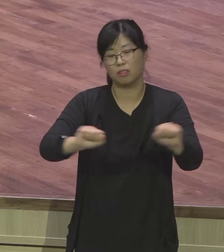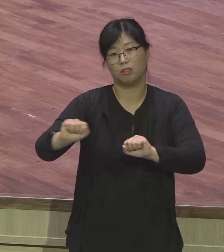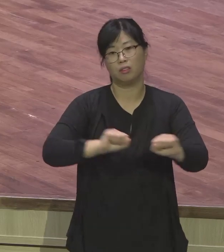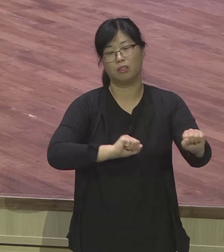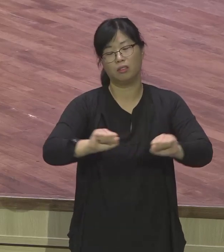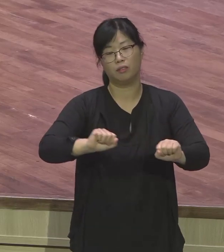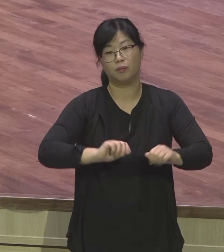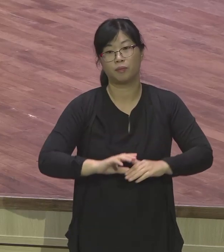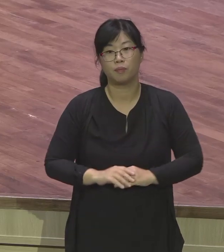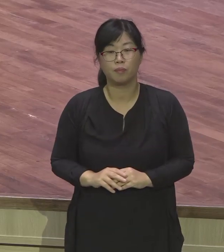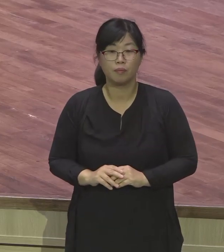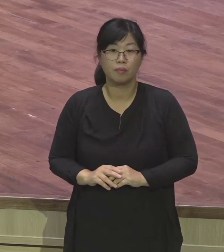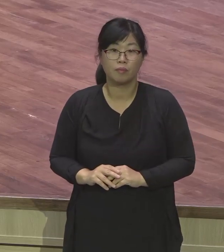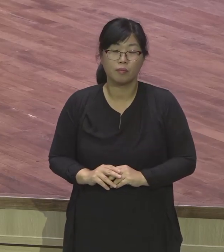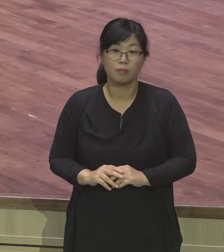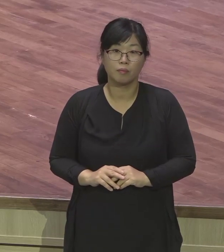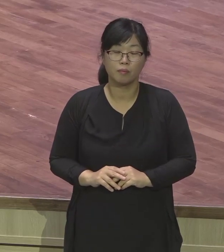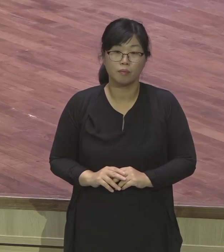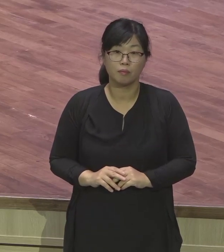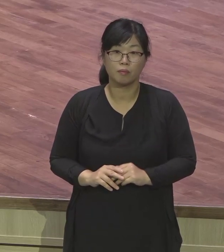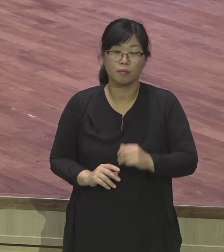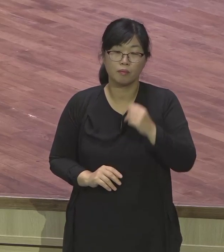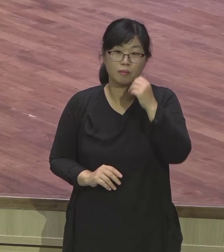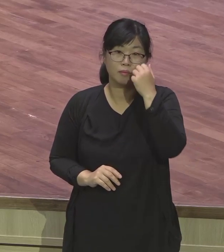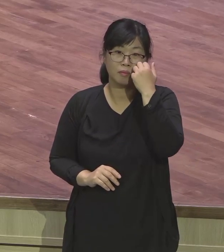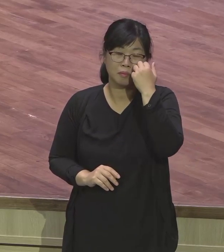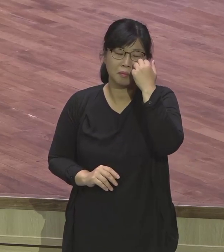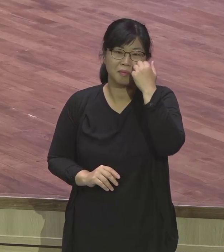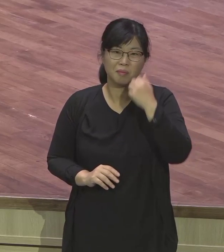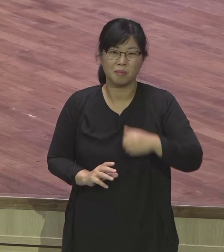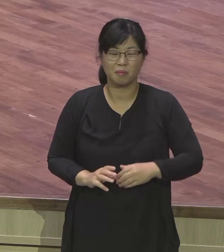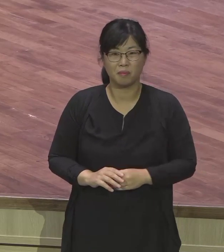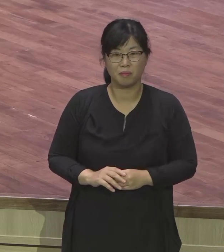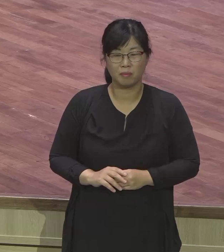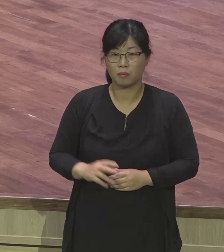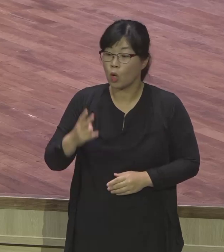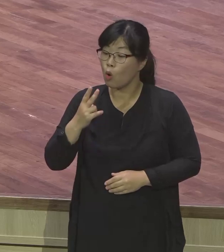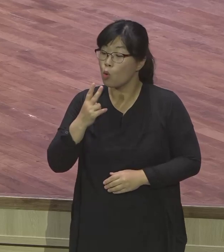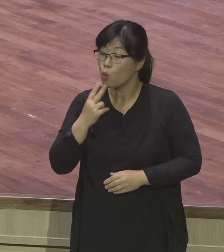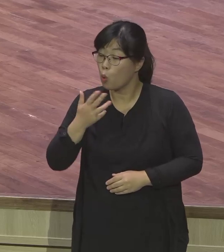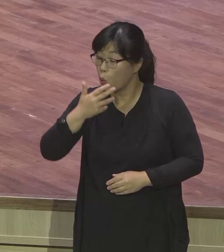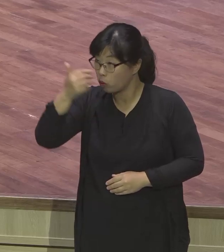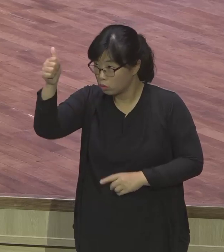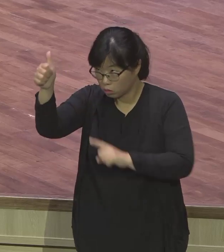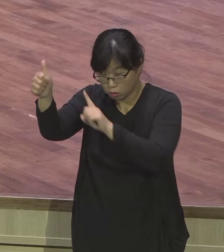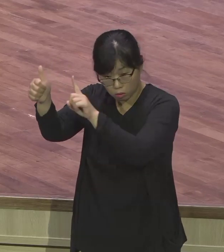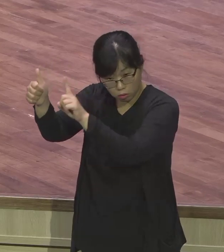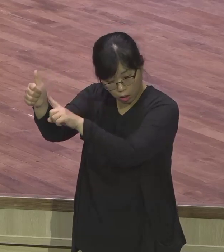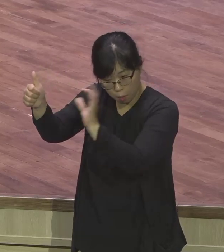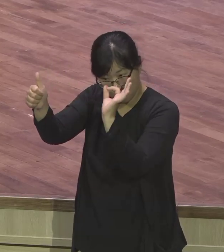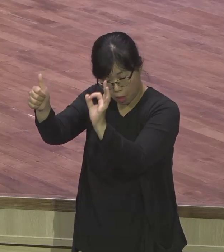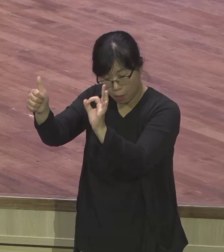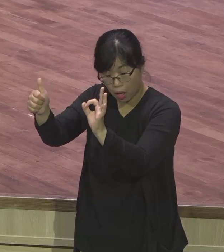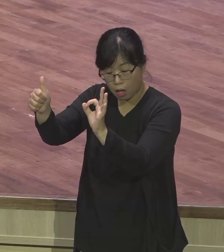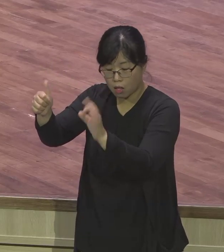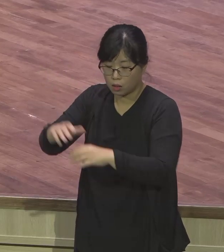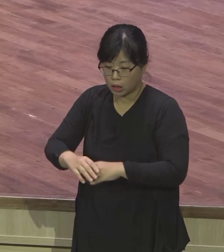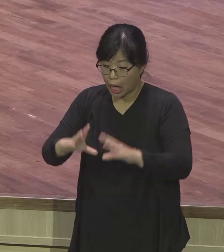갔는데 그거 왜 13년입니까? 노예 생활을 왜 7년 했어요? 요셉은 애국 몰라요. 애국 말도 할 줄